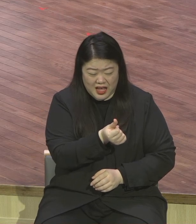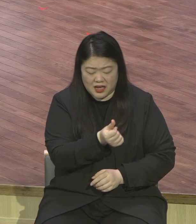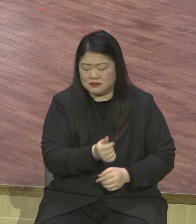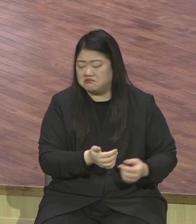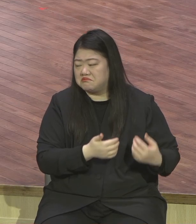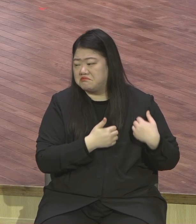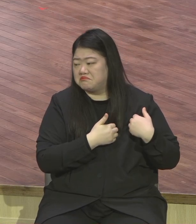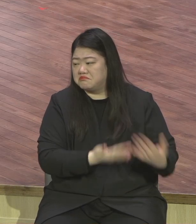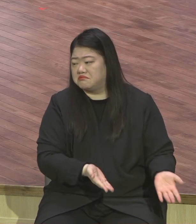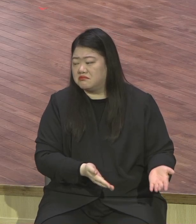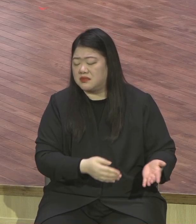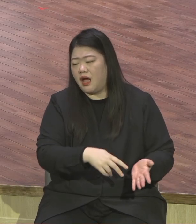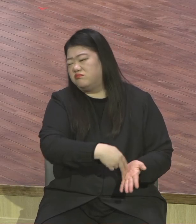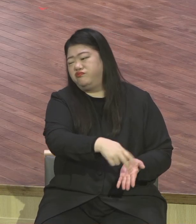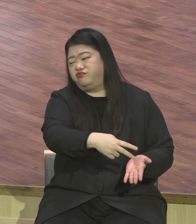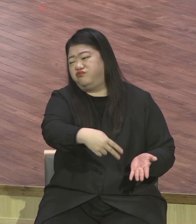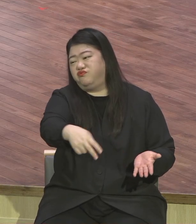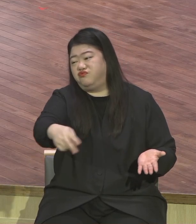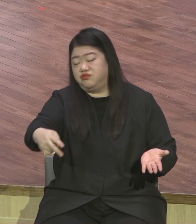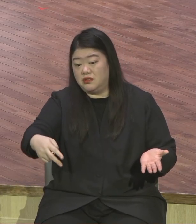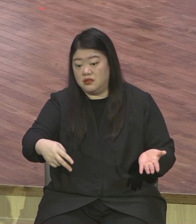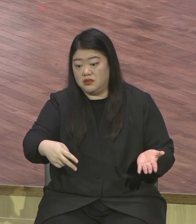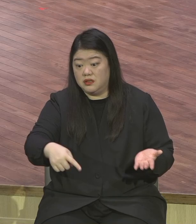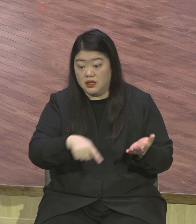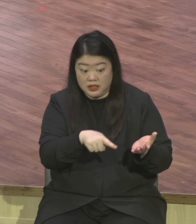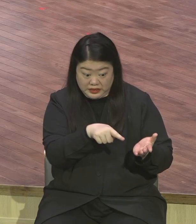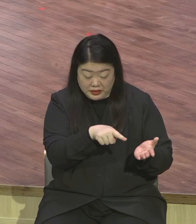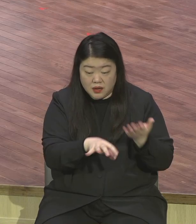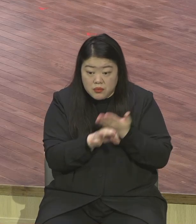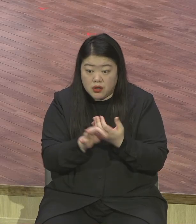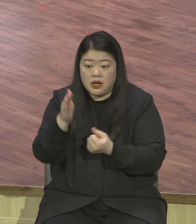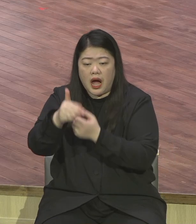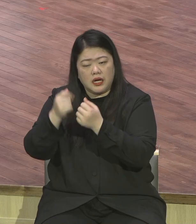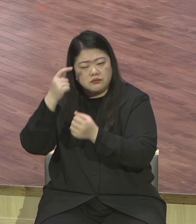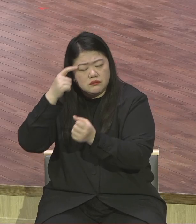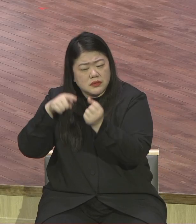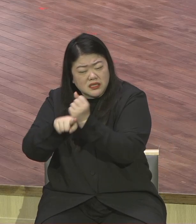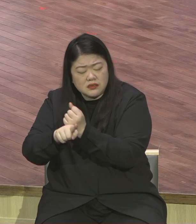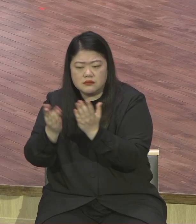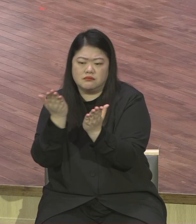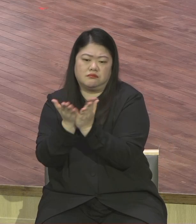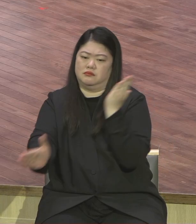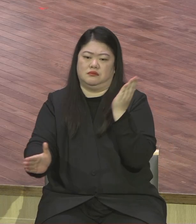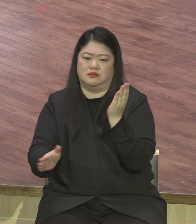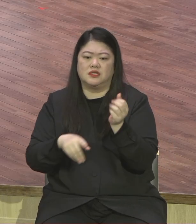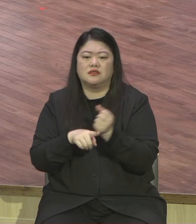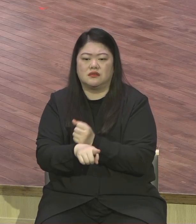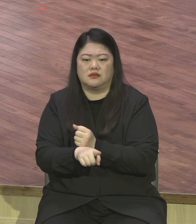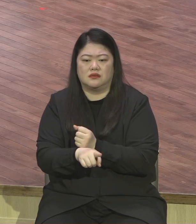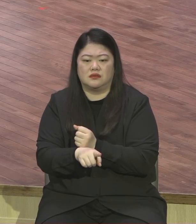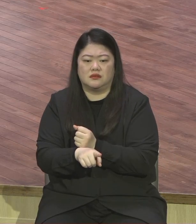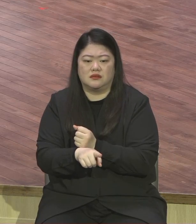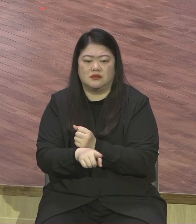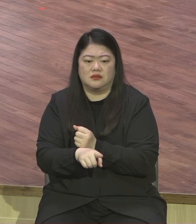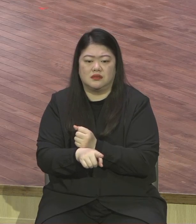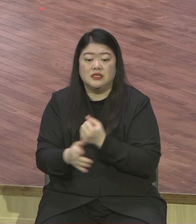아버지의 뜻이 아니다 그랬어요 여러분을 통해서 실족하지 않도록 점검하시기 바랍니다